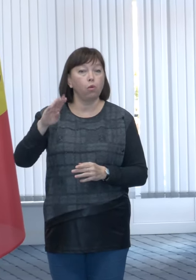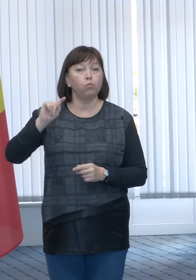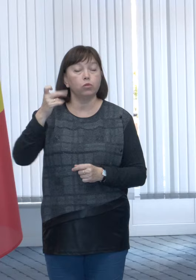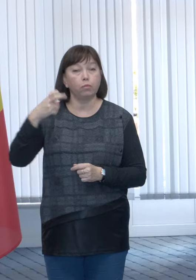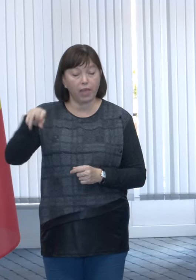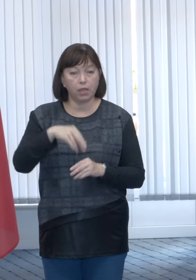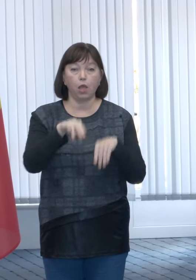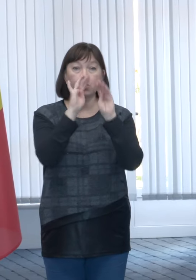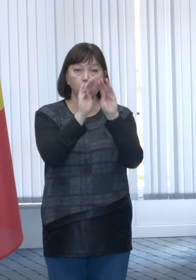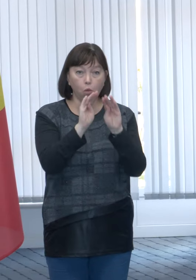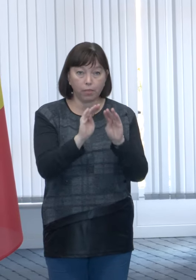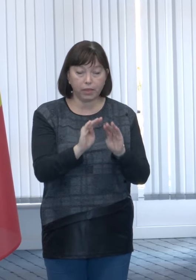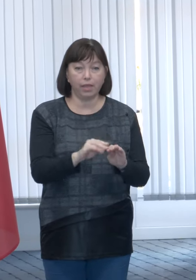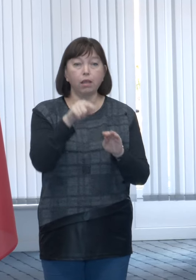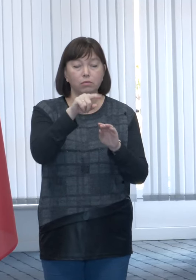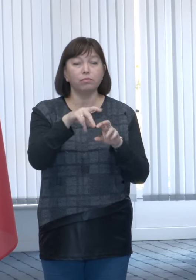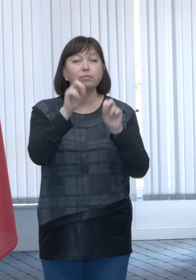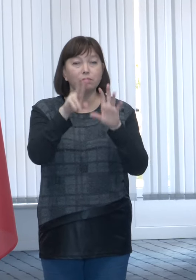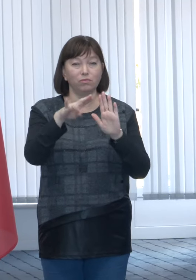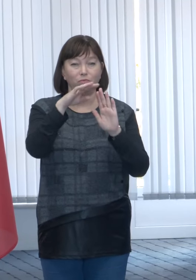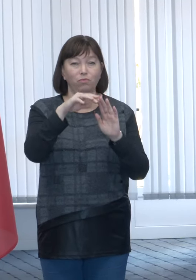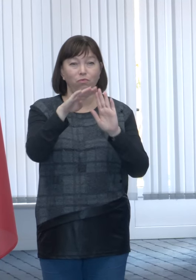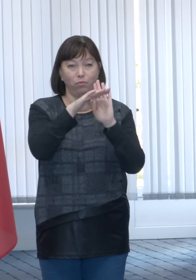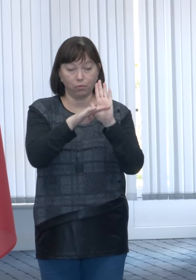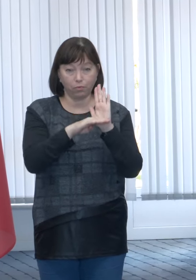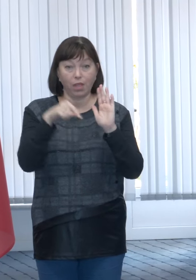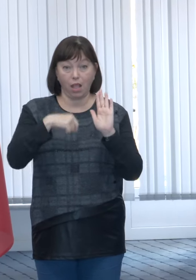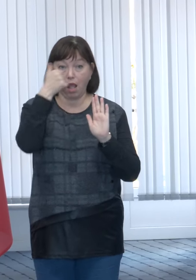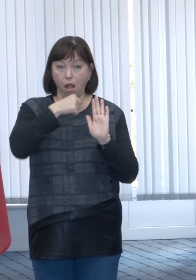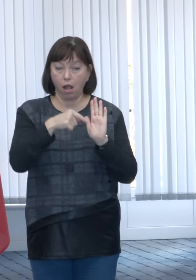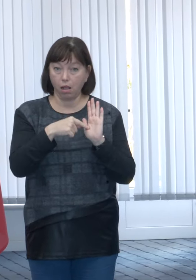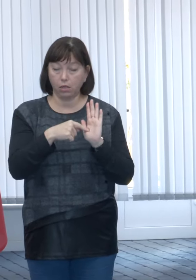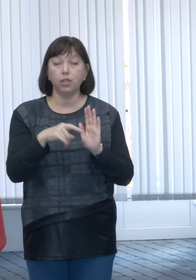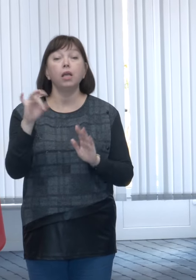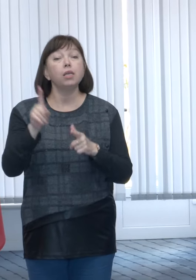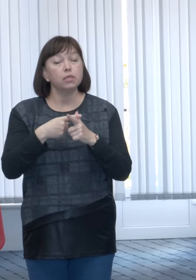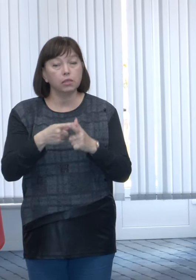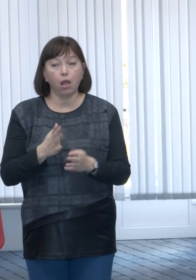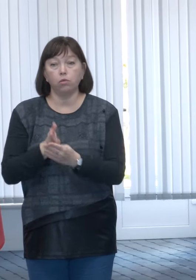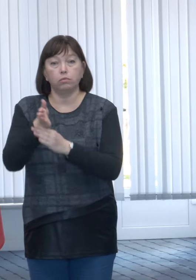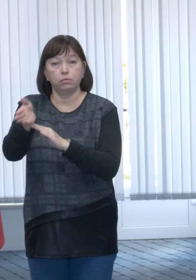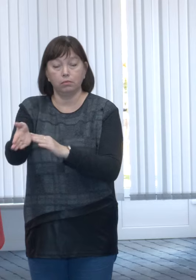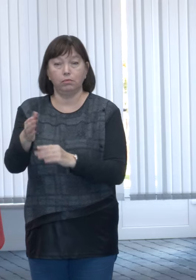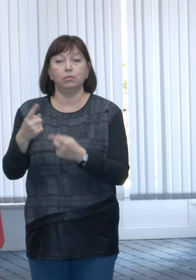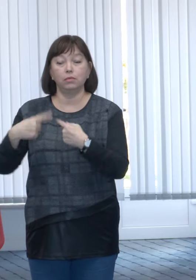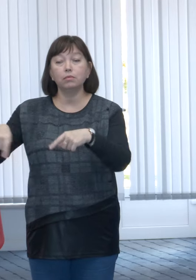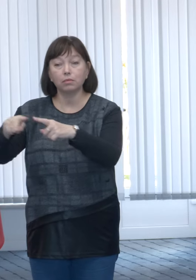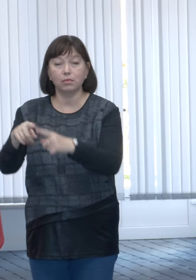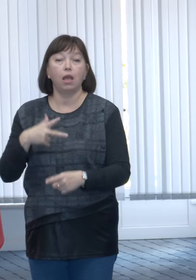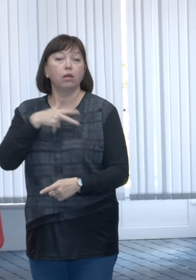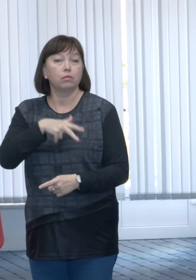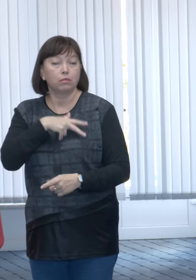să completeze formularul din acest an, sau să se adreseze la asistenții sociale